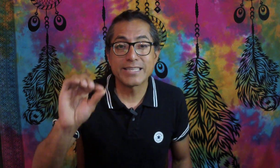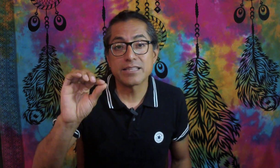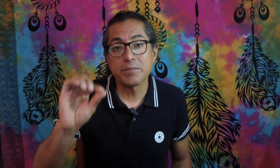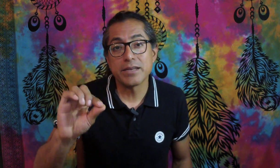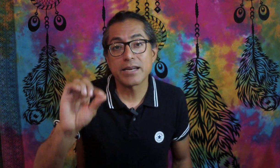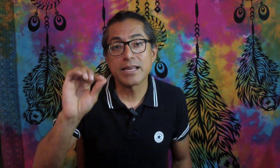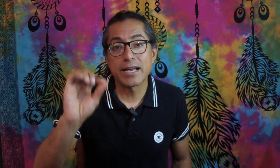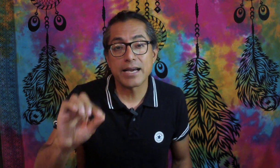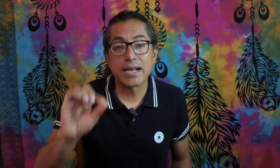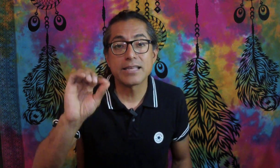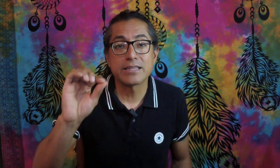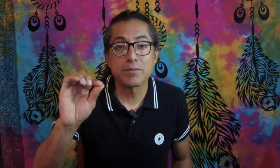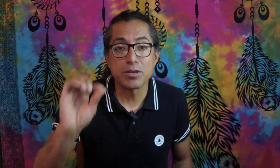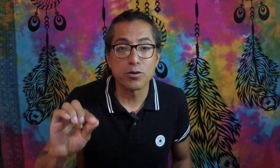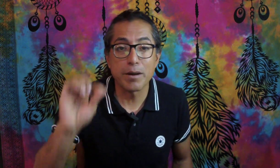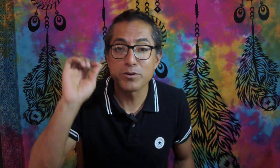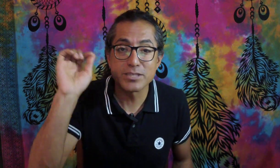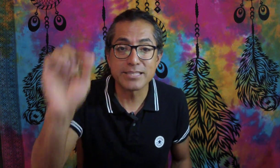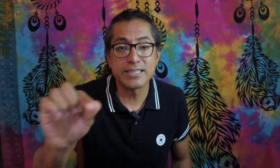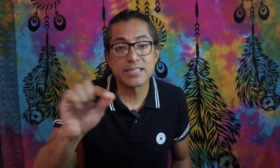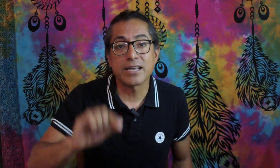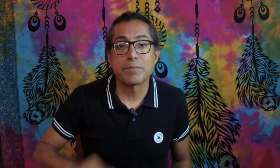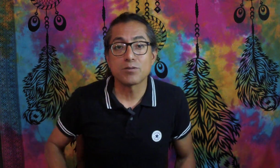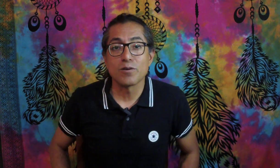determinar que la carga terminó, vámonos al siguiente capítulo.